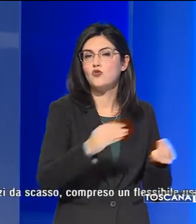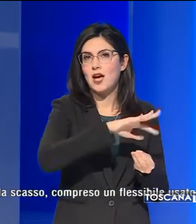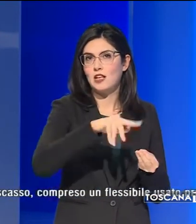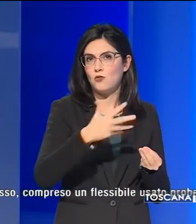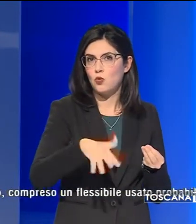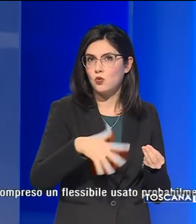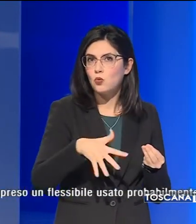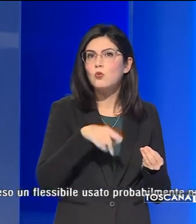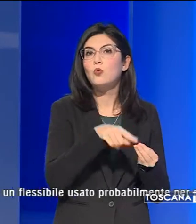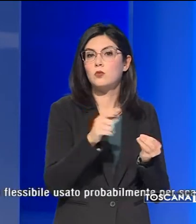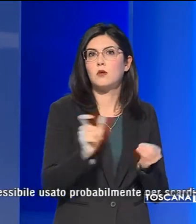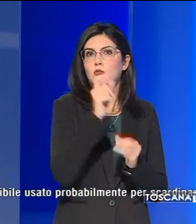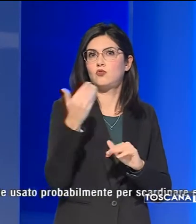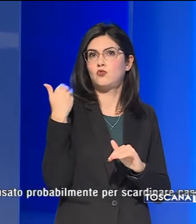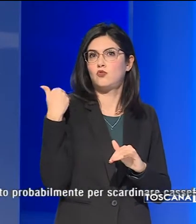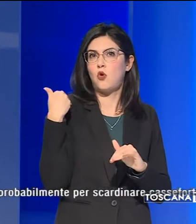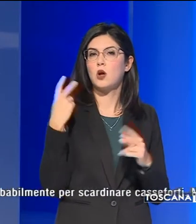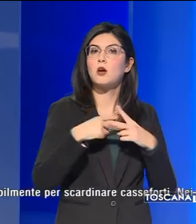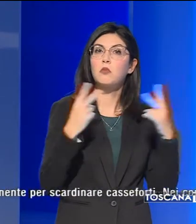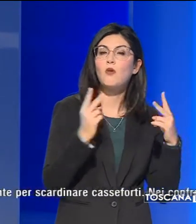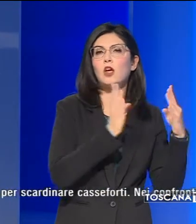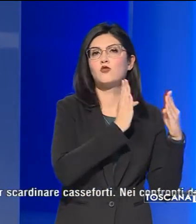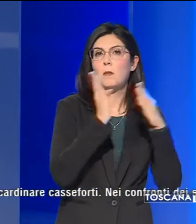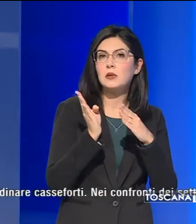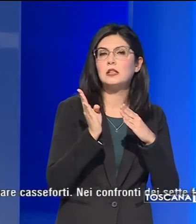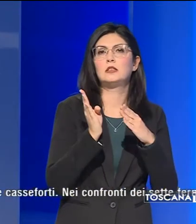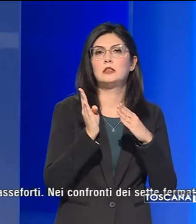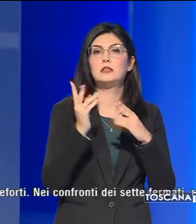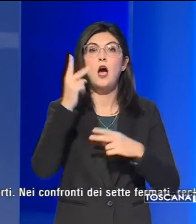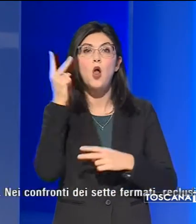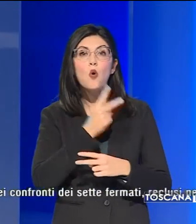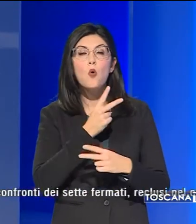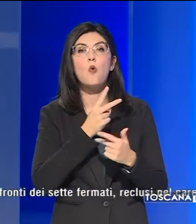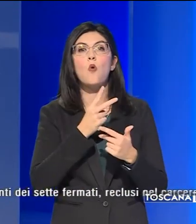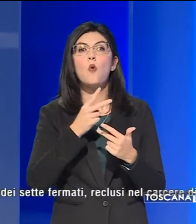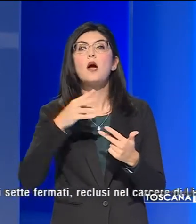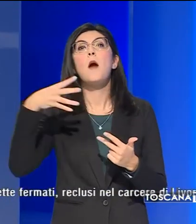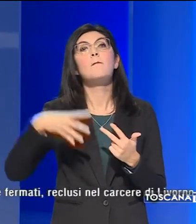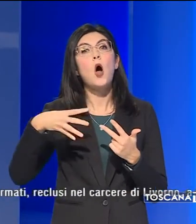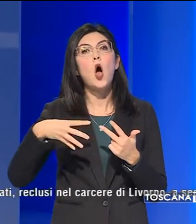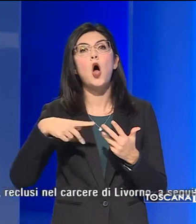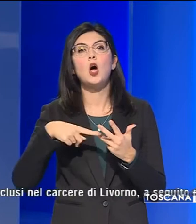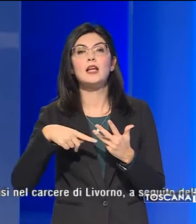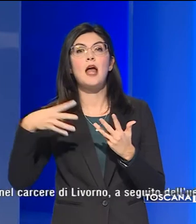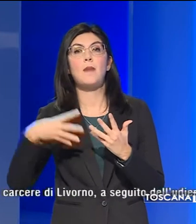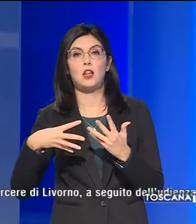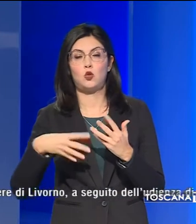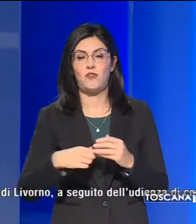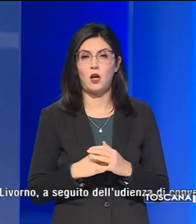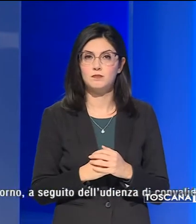segno nei giorni scorsi nelle province di Pisa, Lucca, Modena e Mantova.